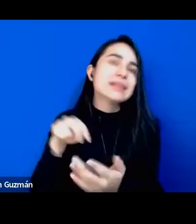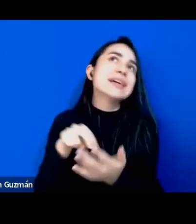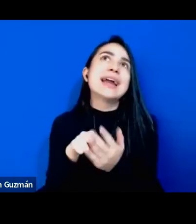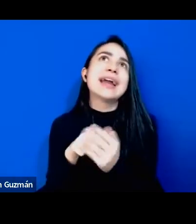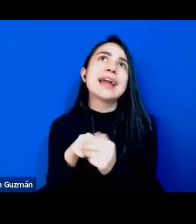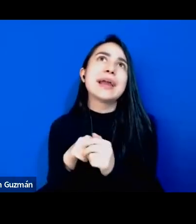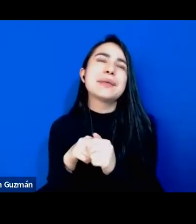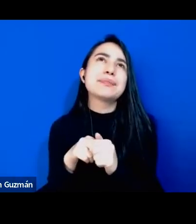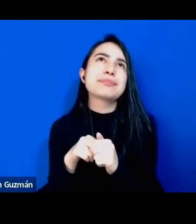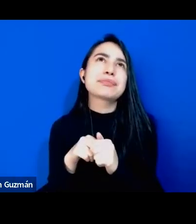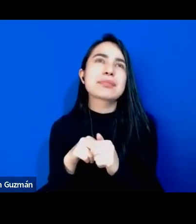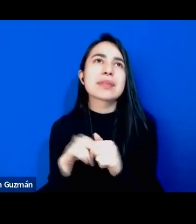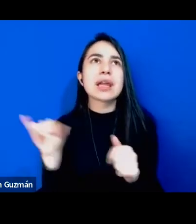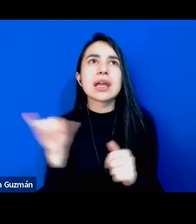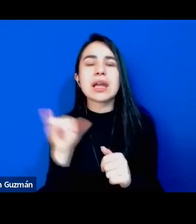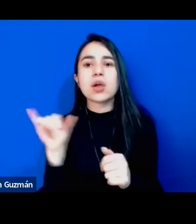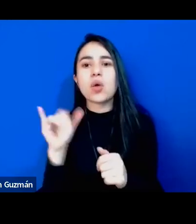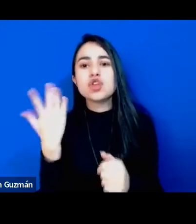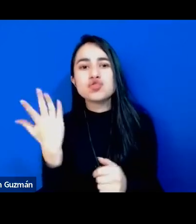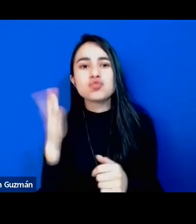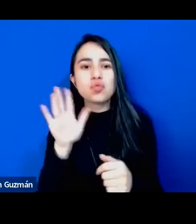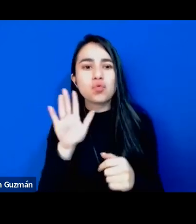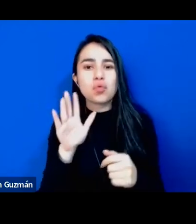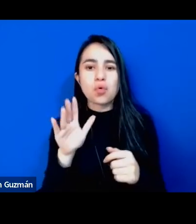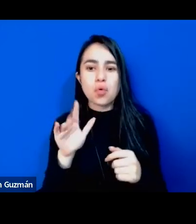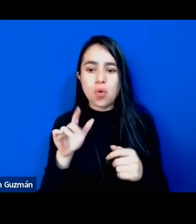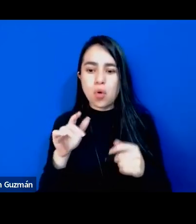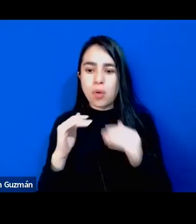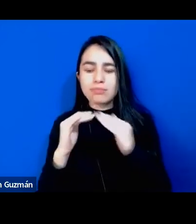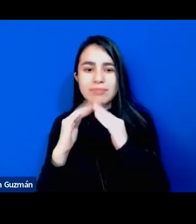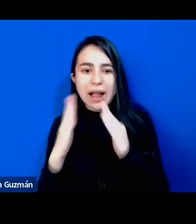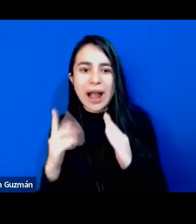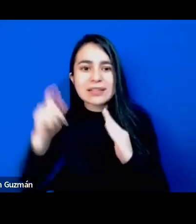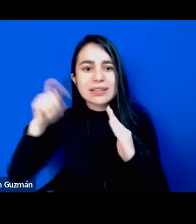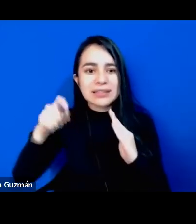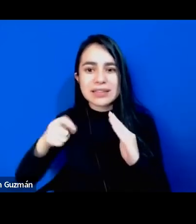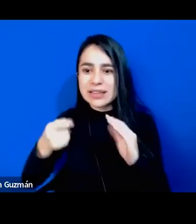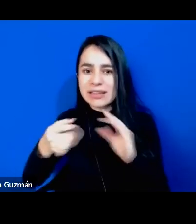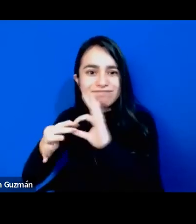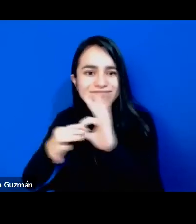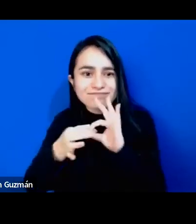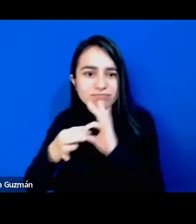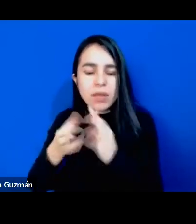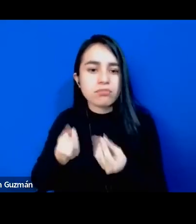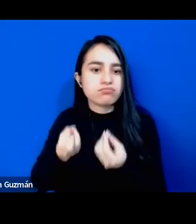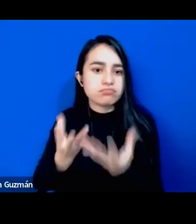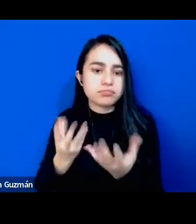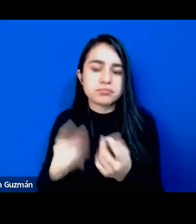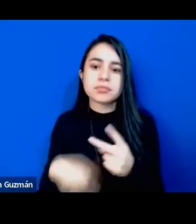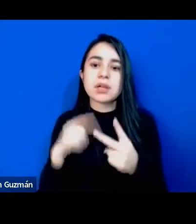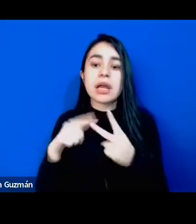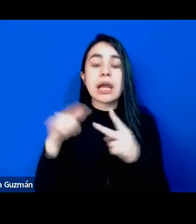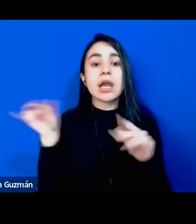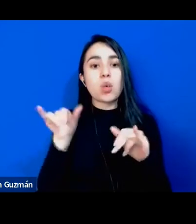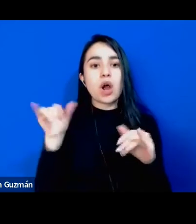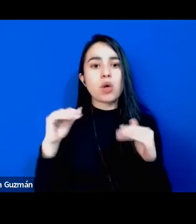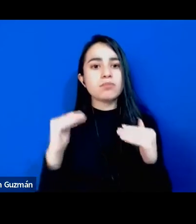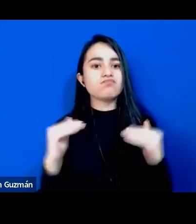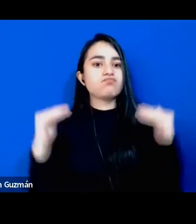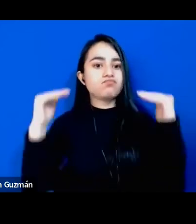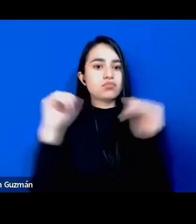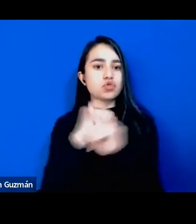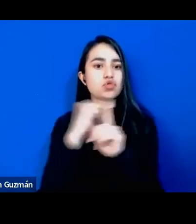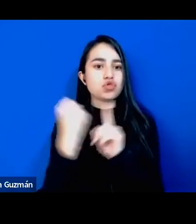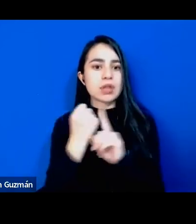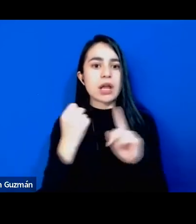las condiciones materiales mantenerlas unidas el estatus social un estatus y una valoración un